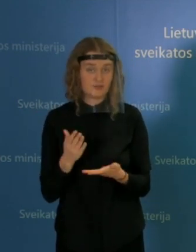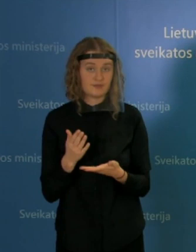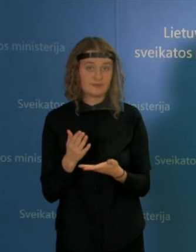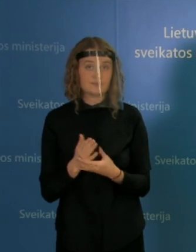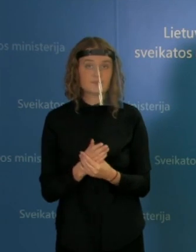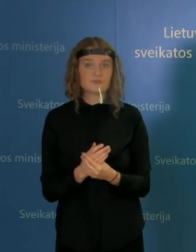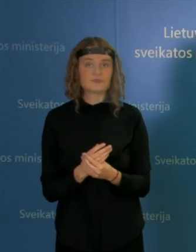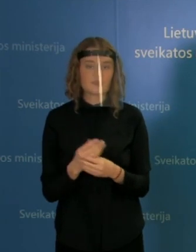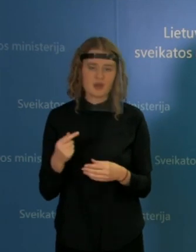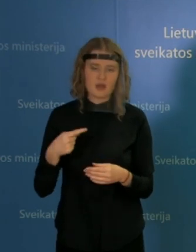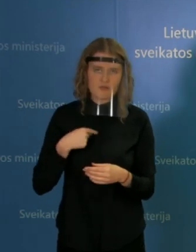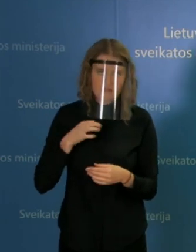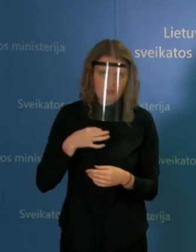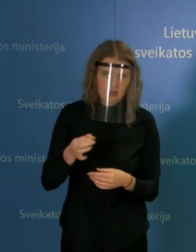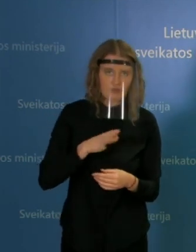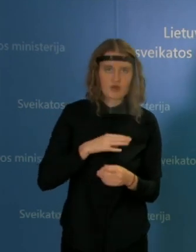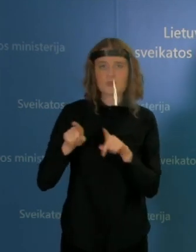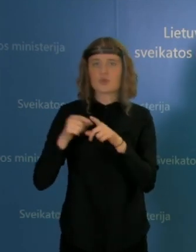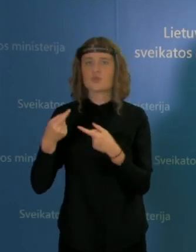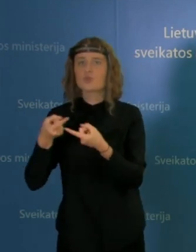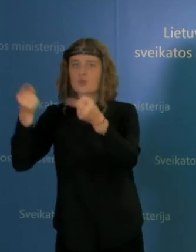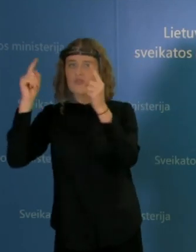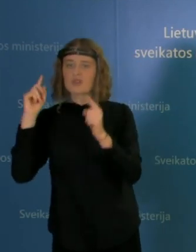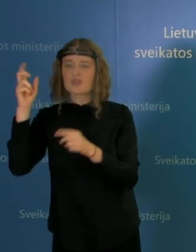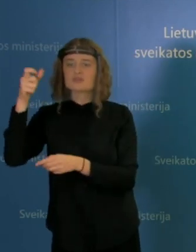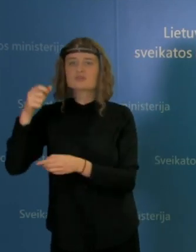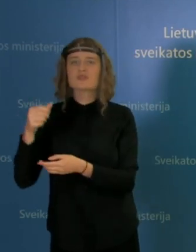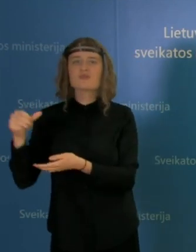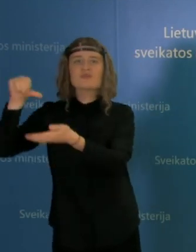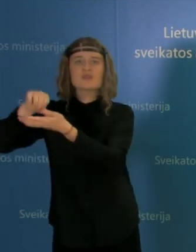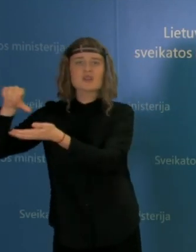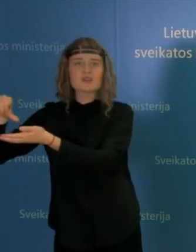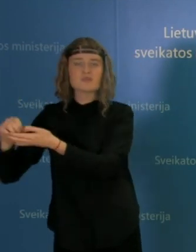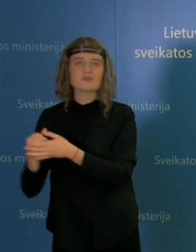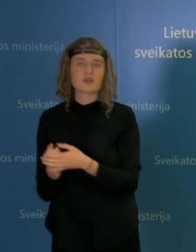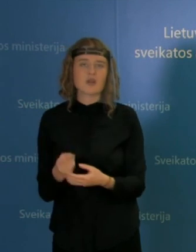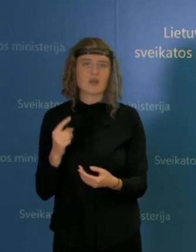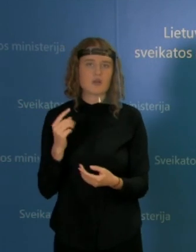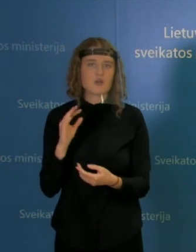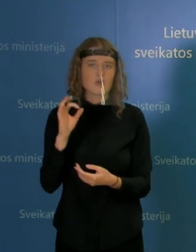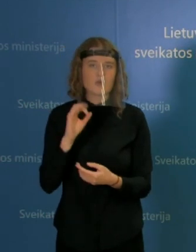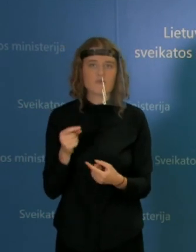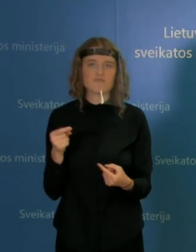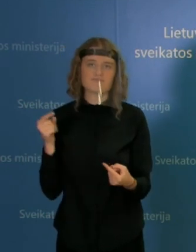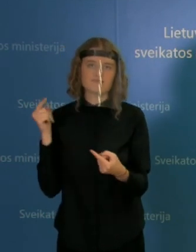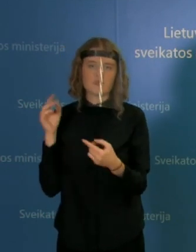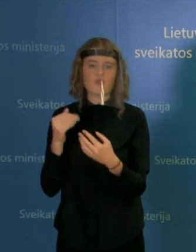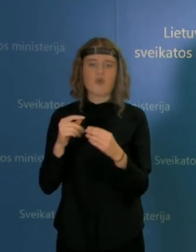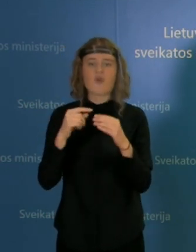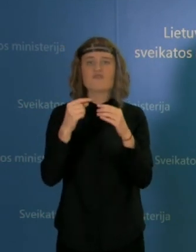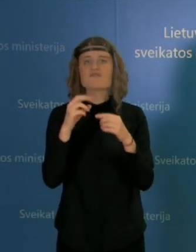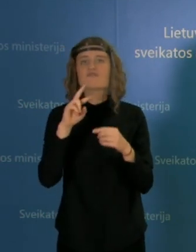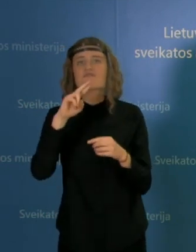esu ne tik aš, bet ir universiteto atstovai yra ne kategoriškai prieš kartelės nuleidimą vaistinėse.